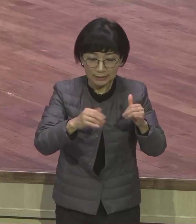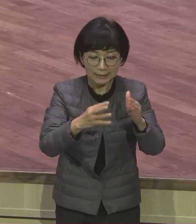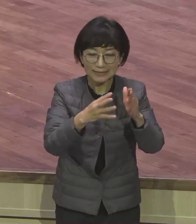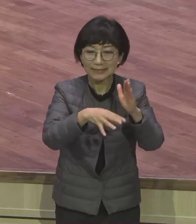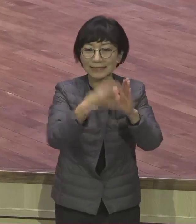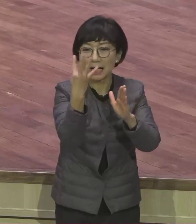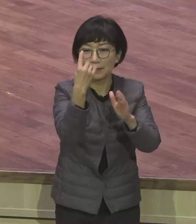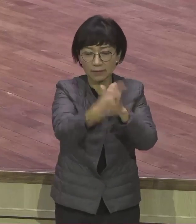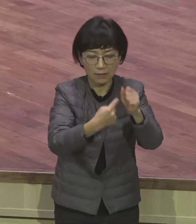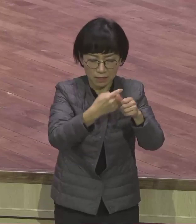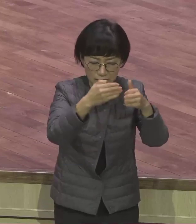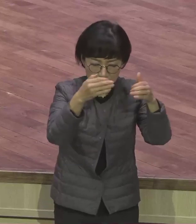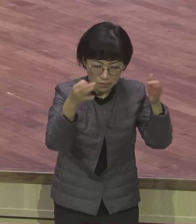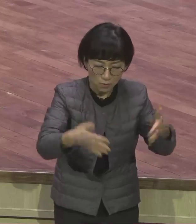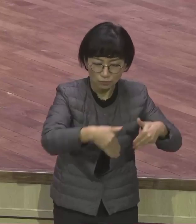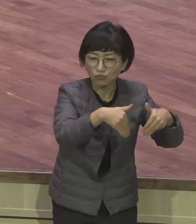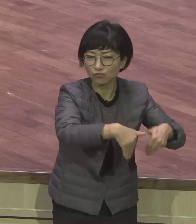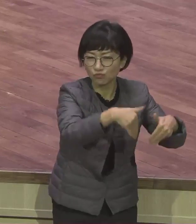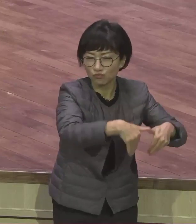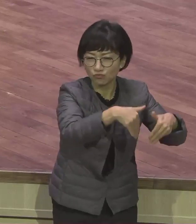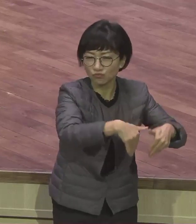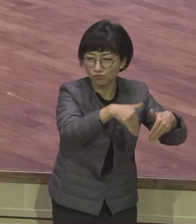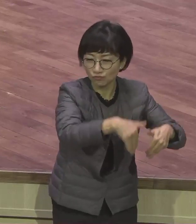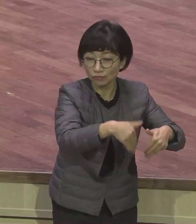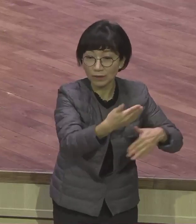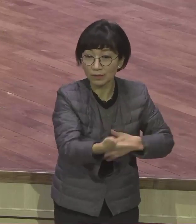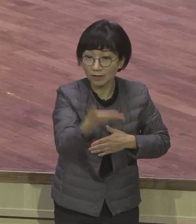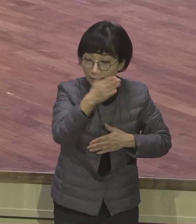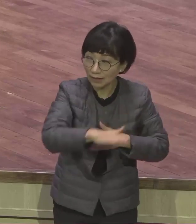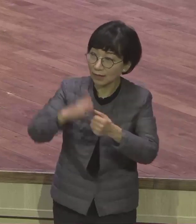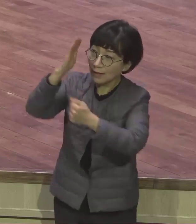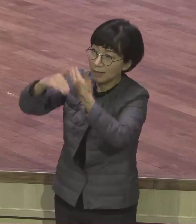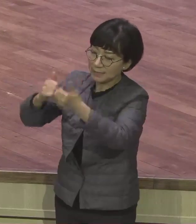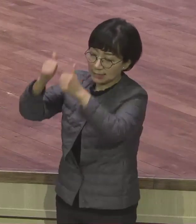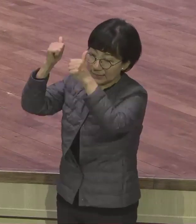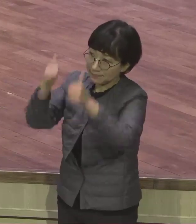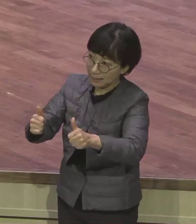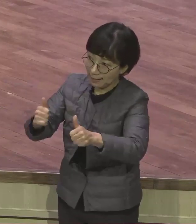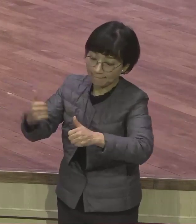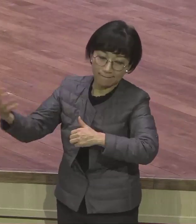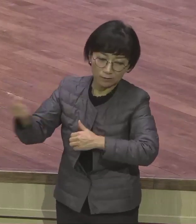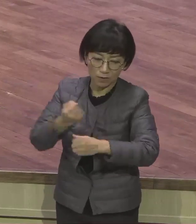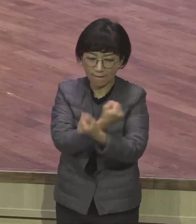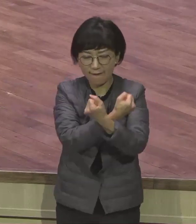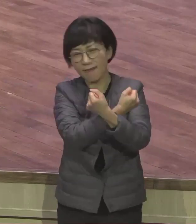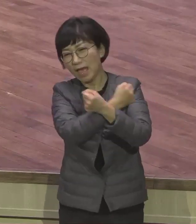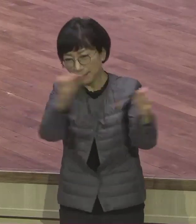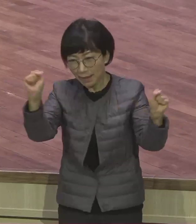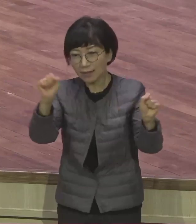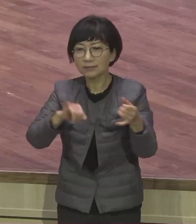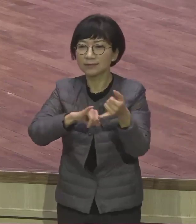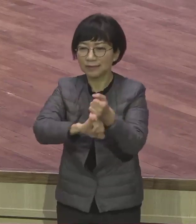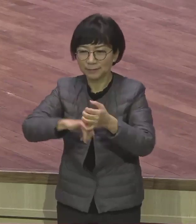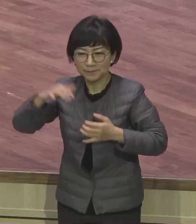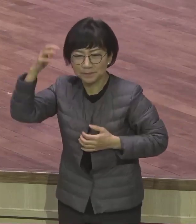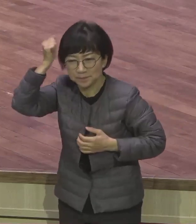그러나 이 하나님의 심판을 통해서 이제 다시 해방돼 나올 것이다 그래서 장세기 50장